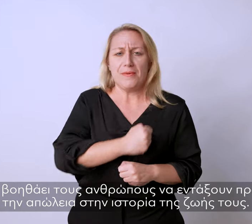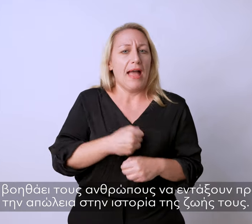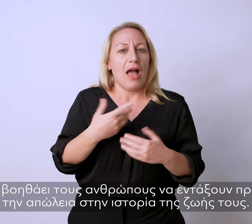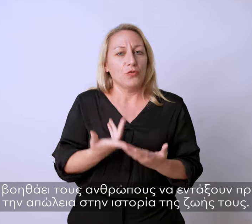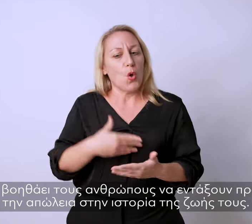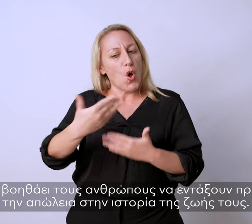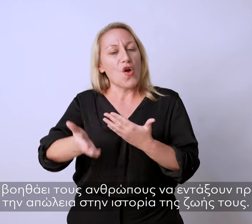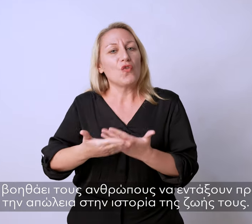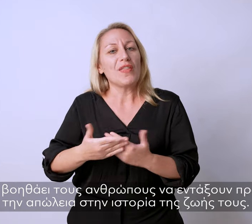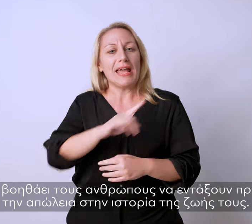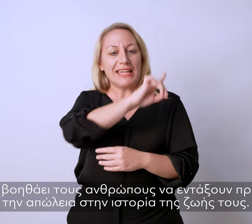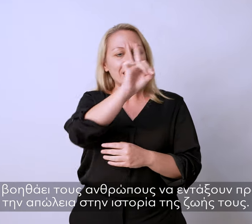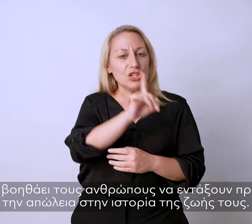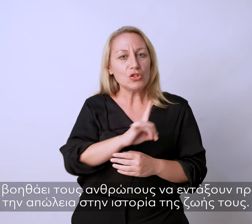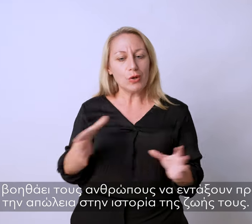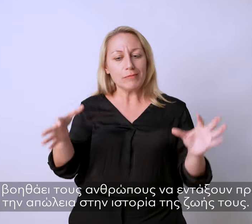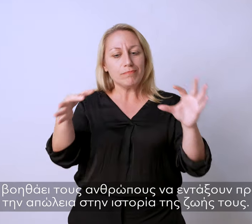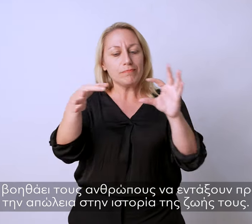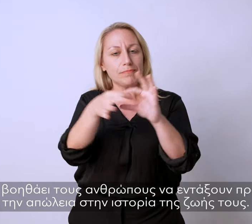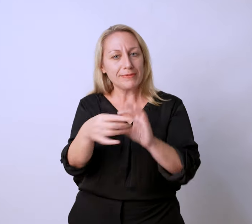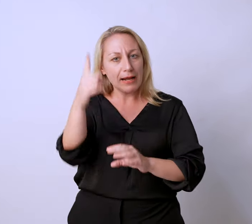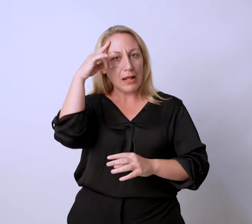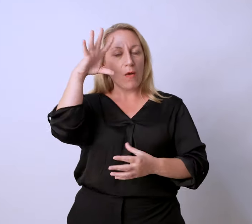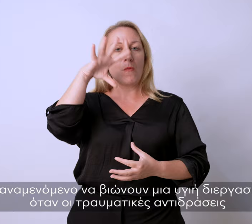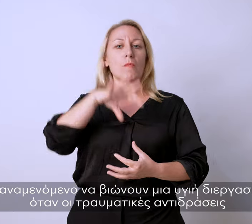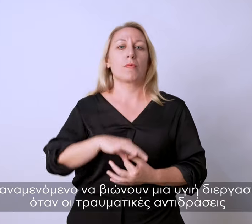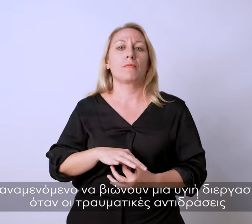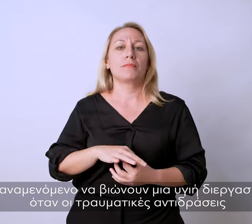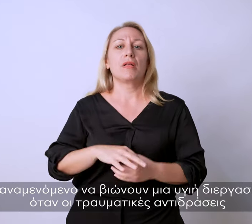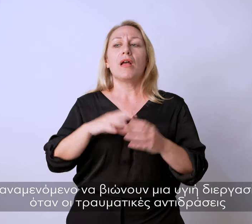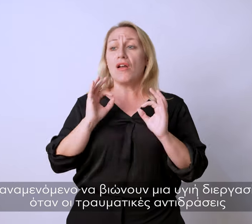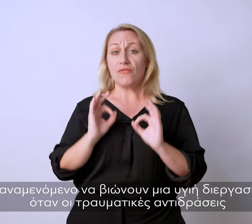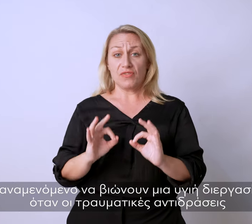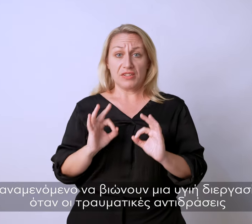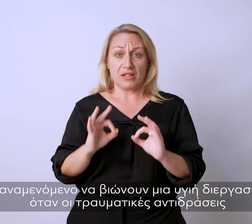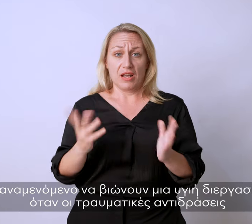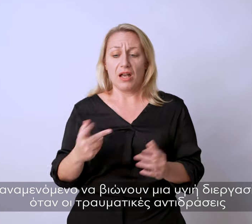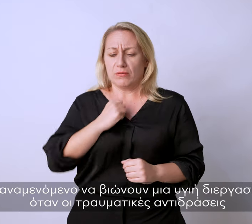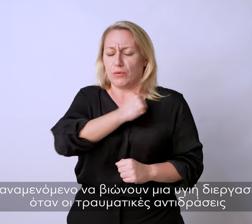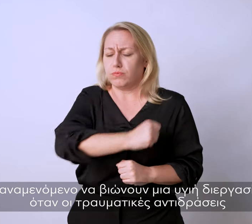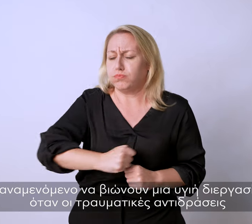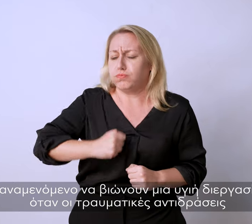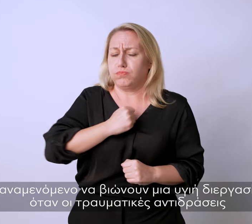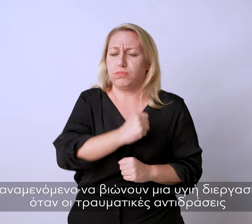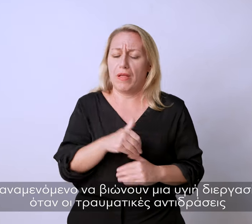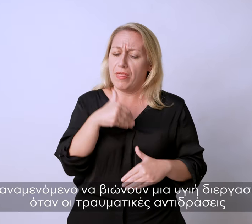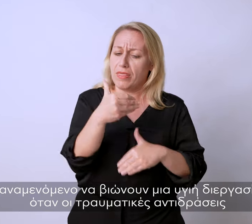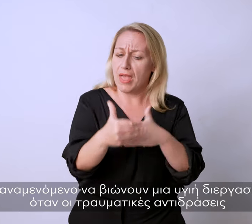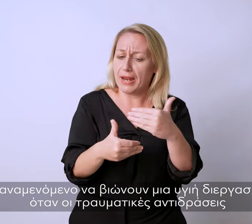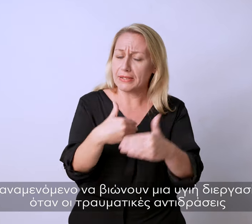προοδευτικά την απώλεια στην ιστορία της ζωής τους. Ενώ είναι αναμενόμενο να βιώνουν μια υγιή διεργασία θρήνου, όταν οι